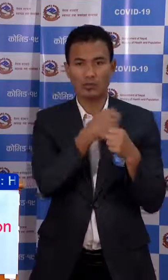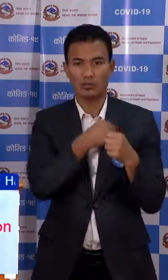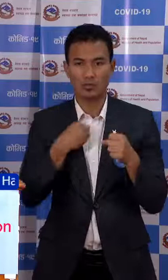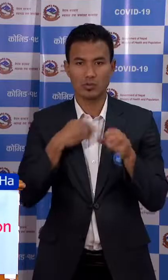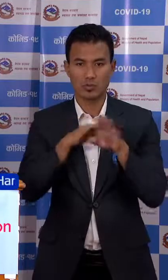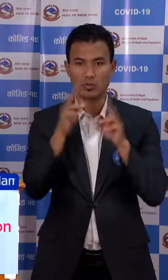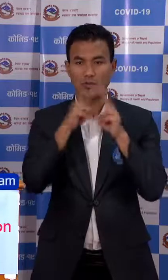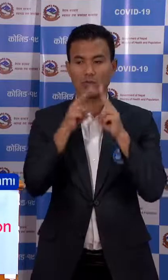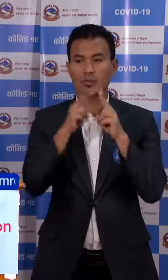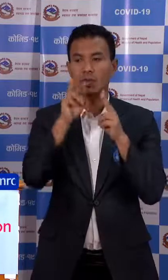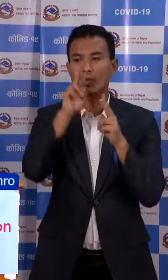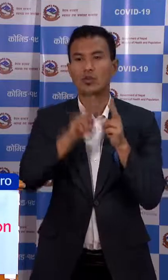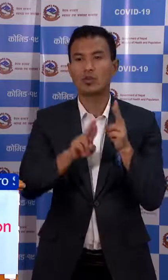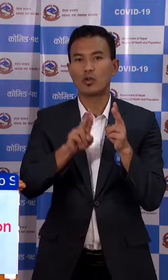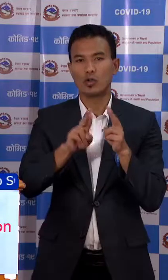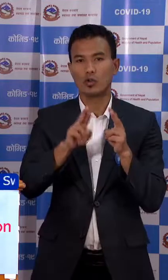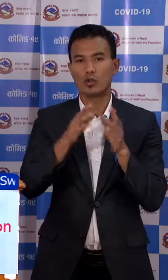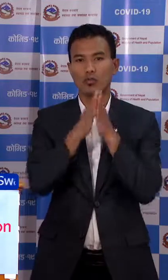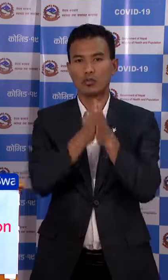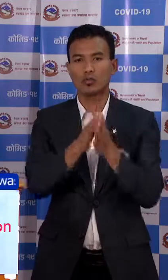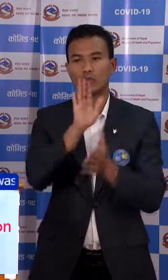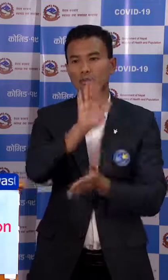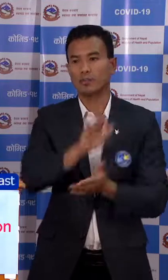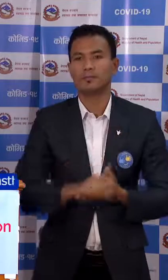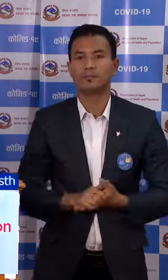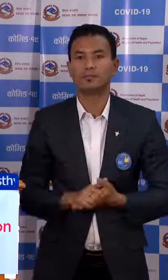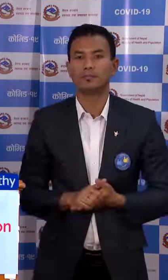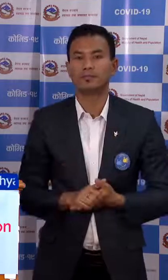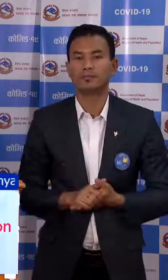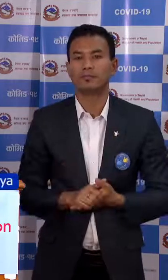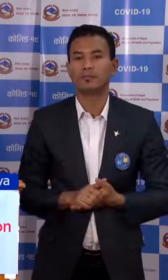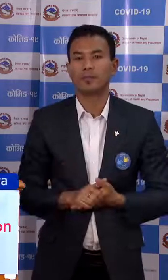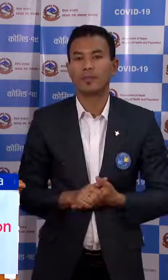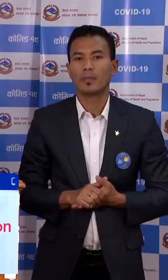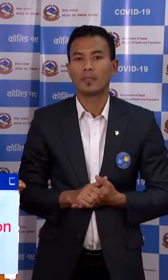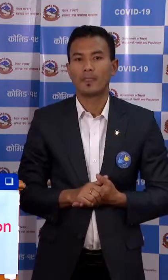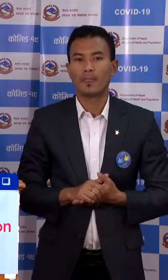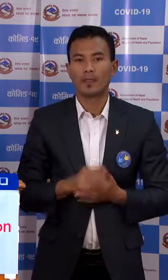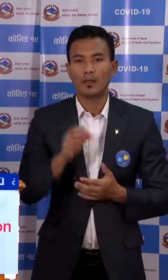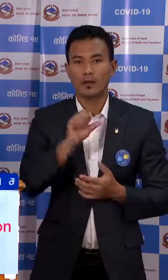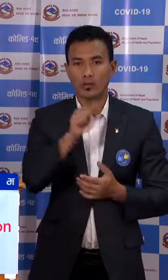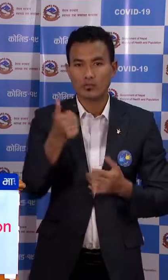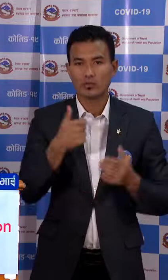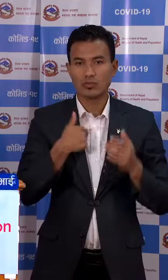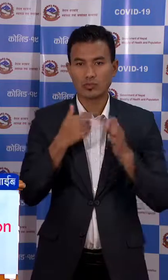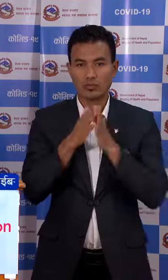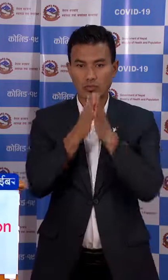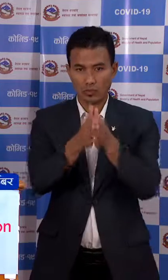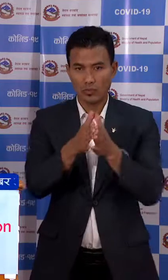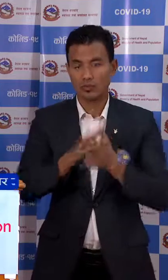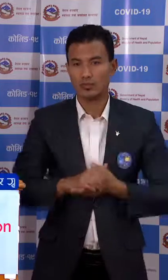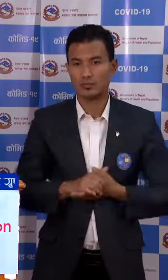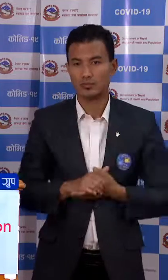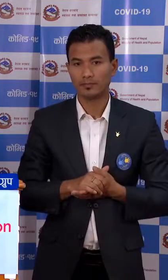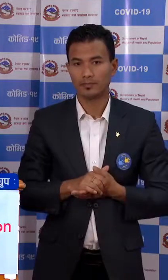परकमा राणू हुना अनुरोज छा, रा अरकोपने आमरो अनुरोज छा,